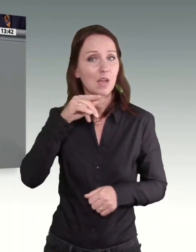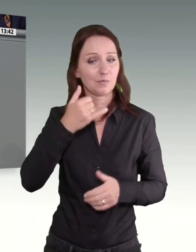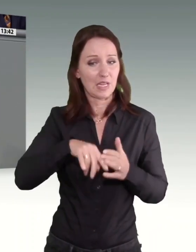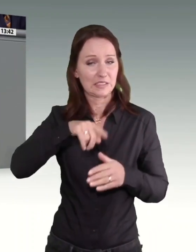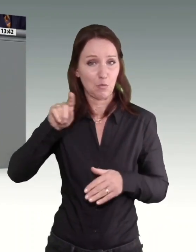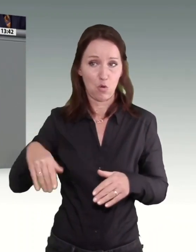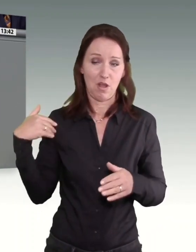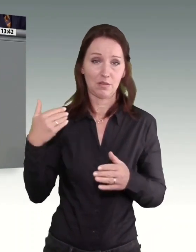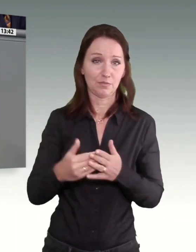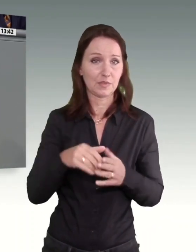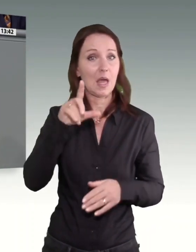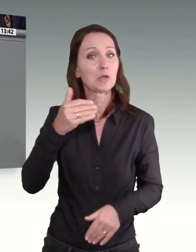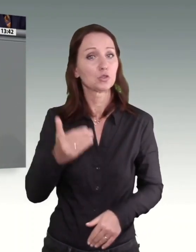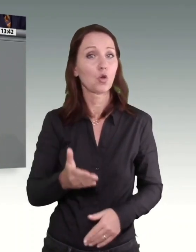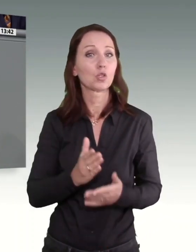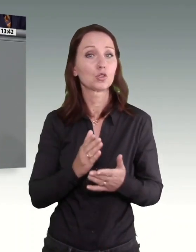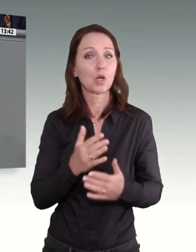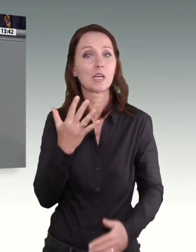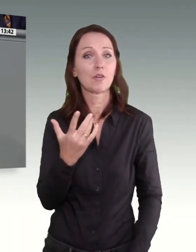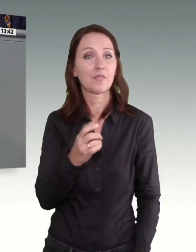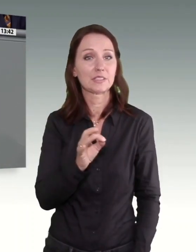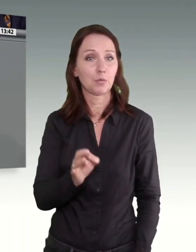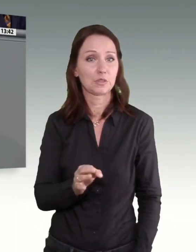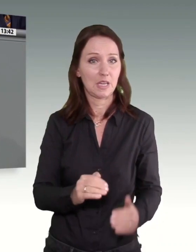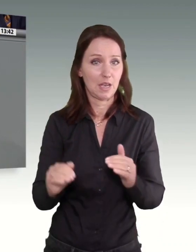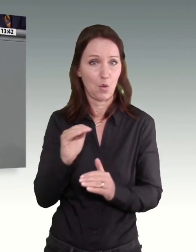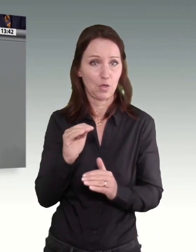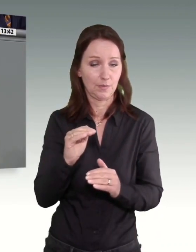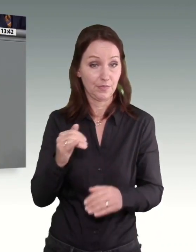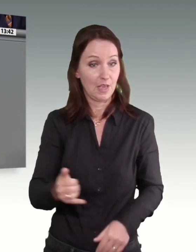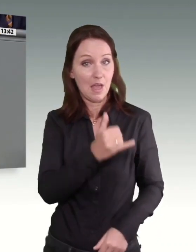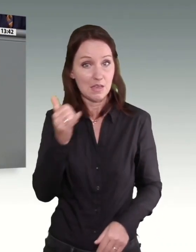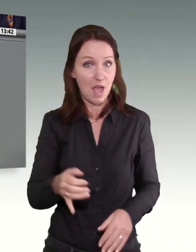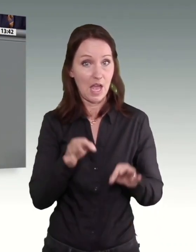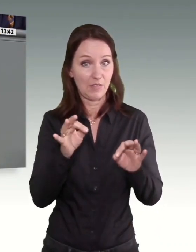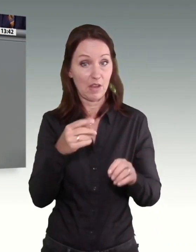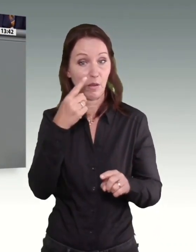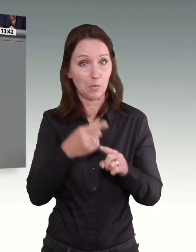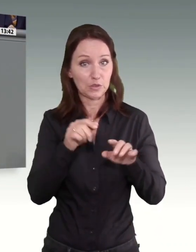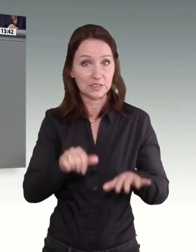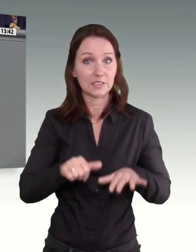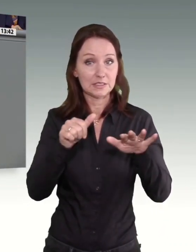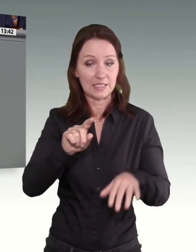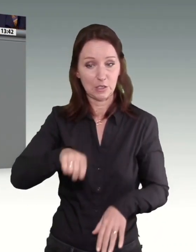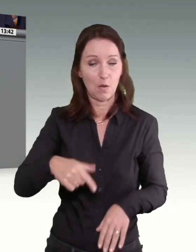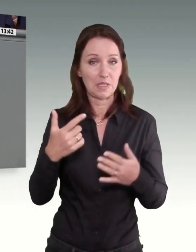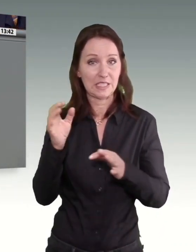wurde der Mindestlohn bereits um 25 Prozent erhöht. Zum Jahresanfang soll jetzt weitere 16,7 Prozent dazukommen. Das macht eine